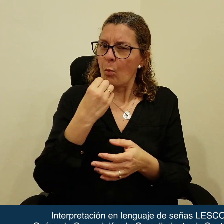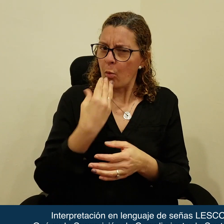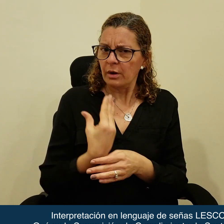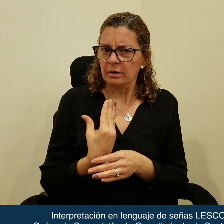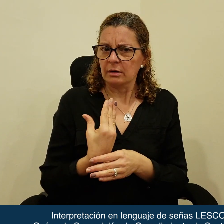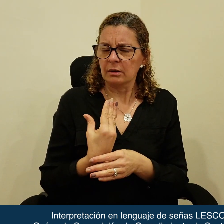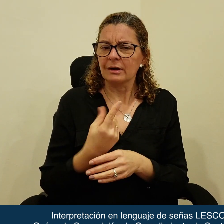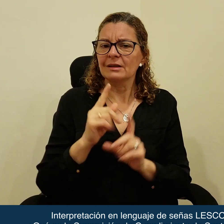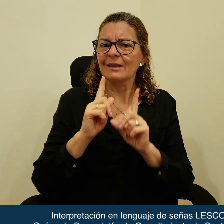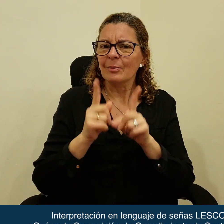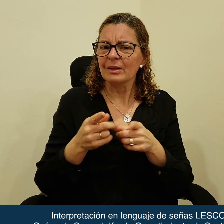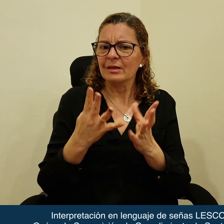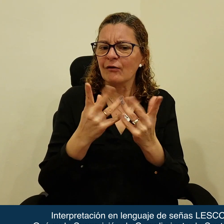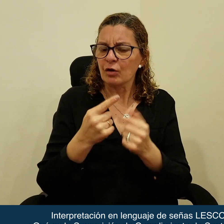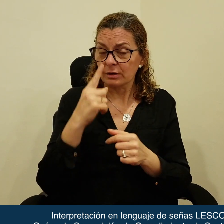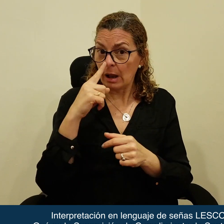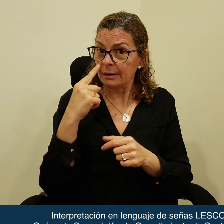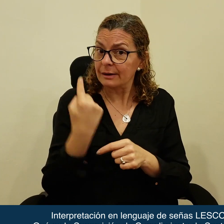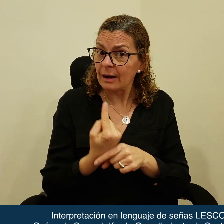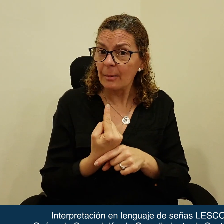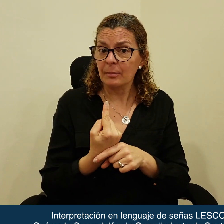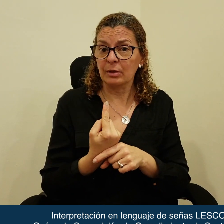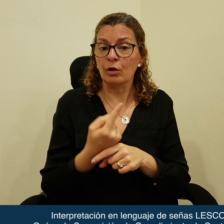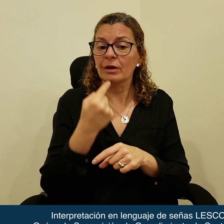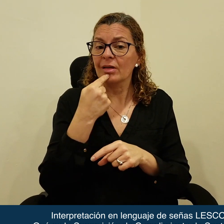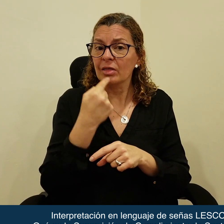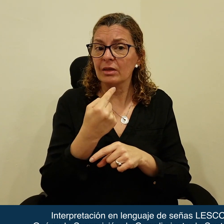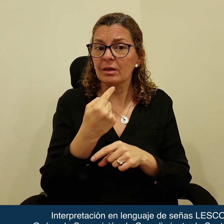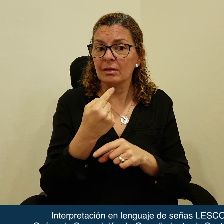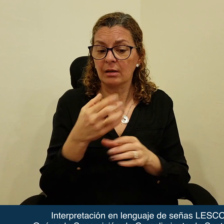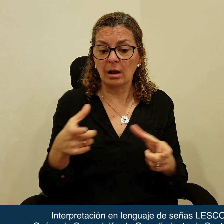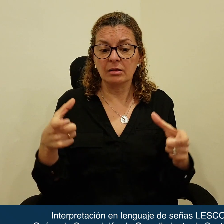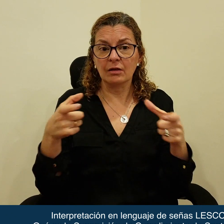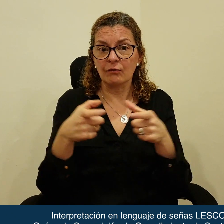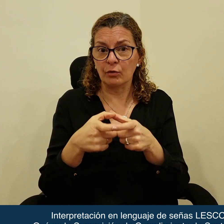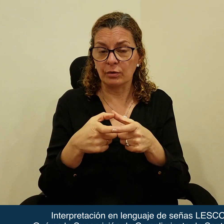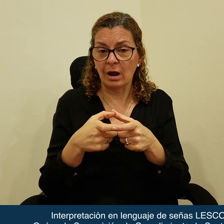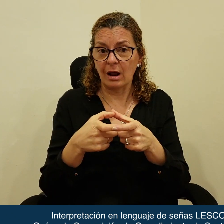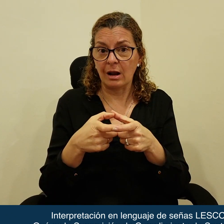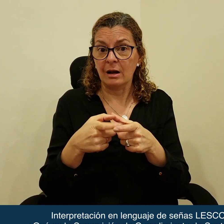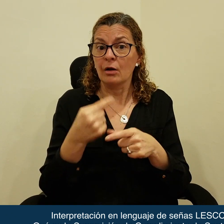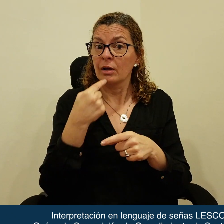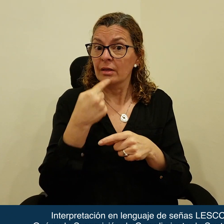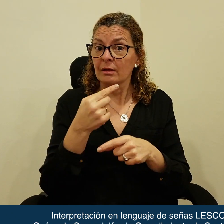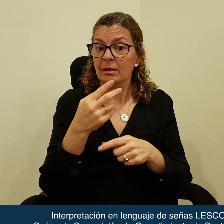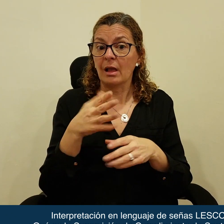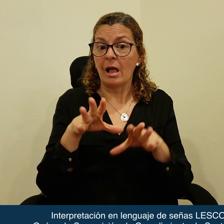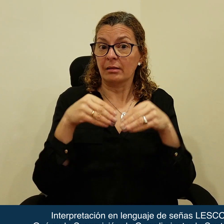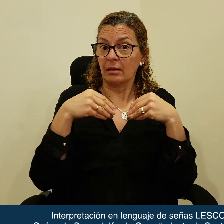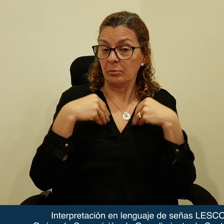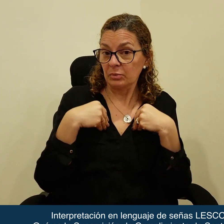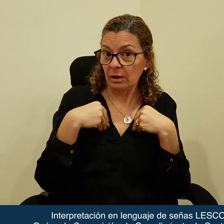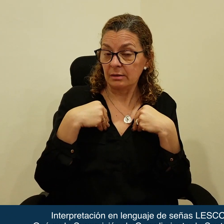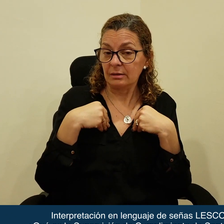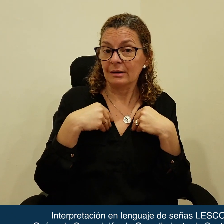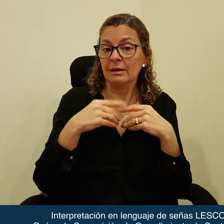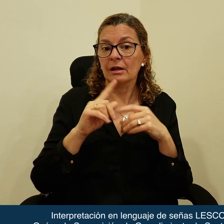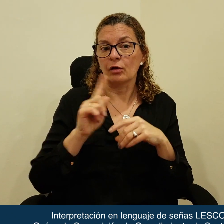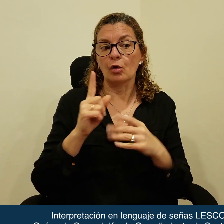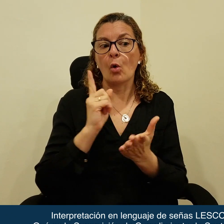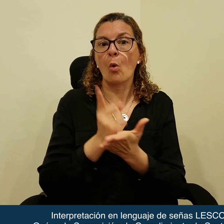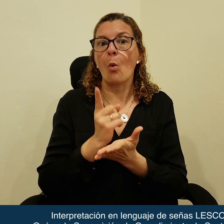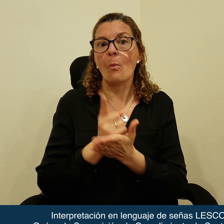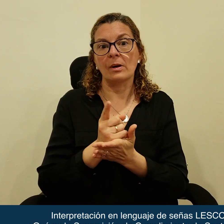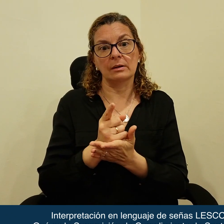y de forma pronta lo dispuesto por el tribunal en sus sentencias, y de no